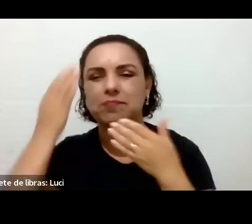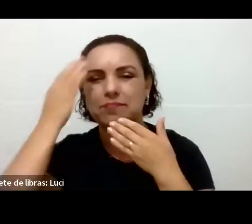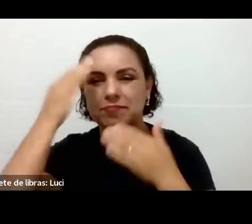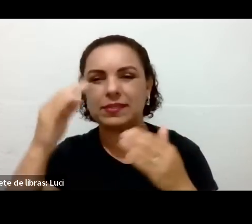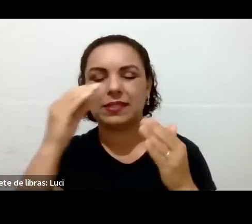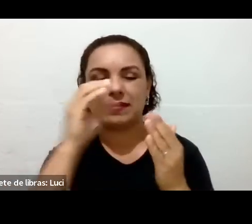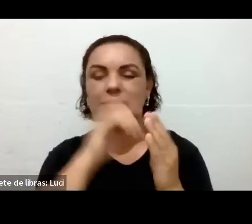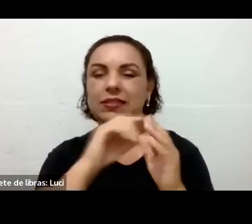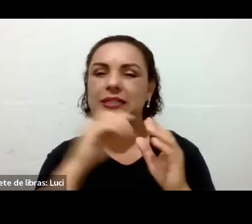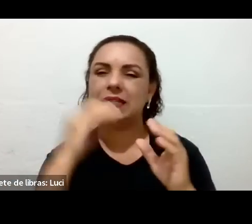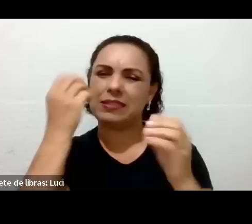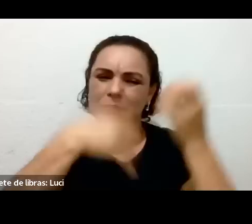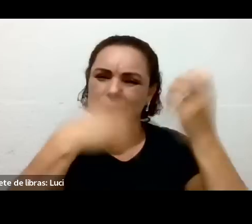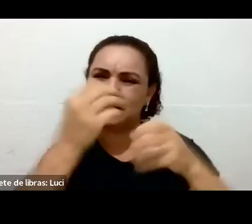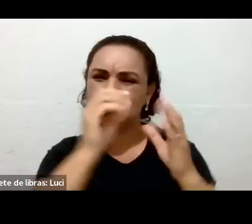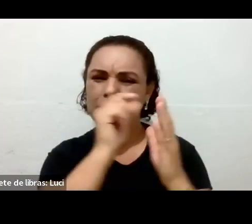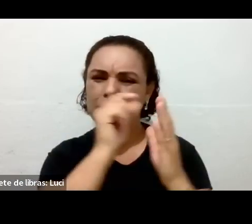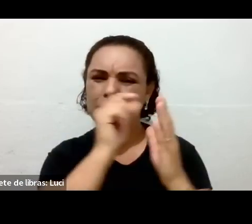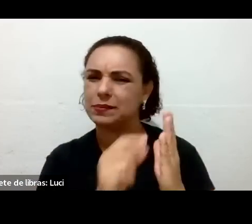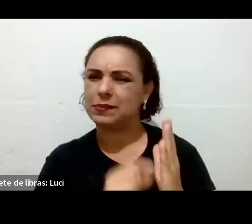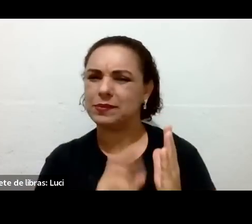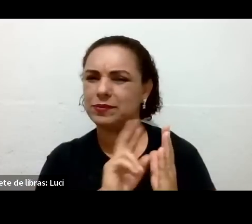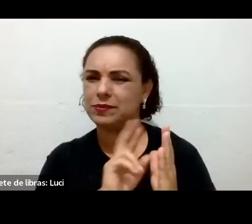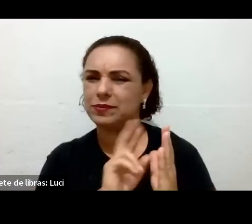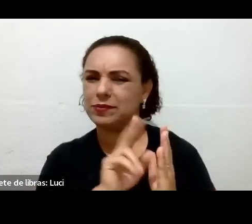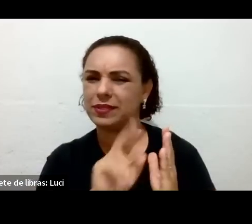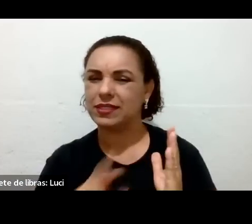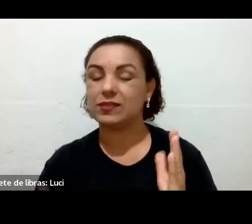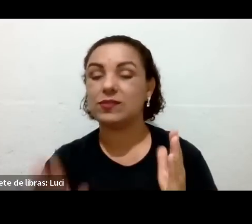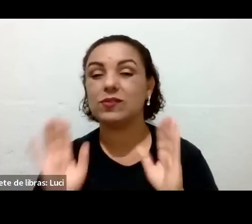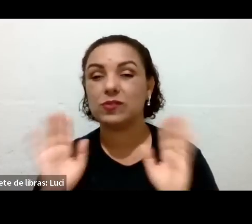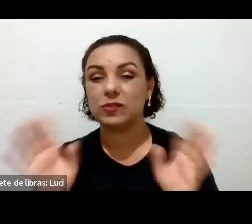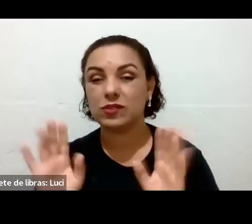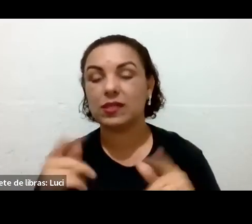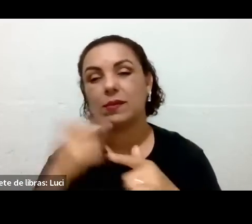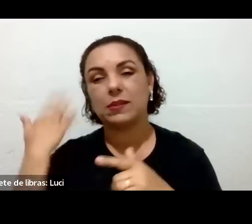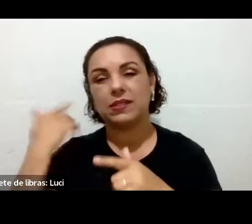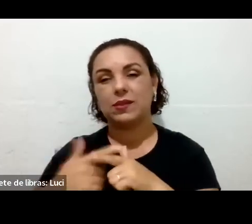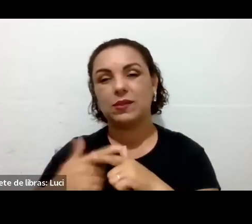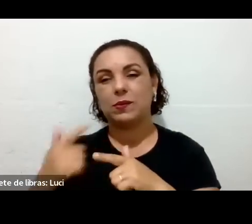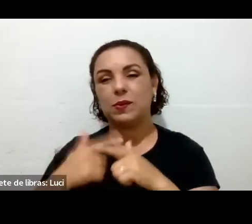a tireoide, tá usando há três meses, né? E teve muitas melhoras.